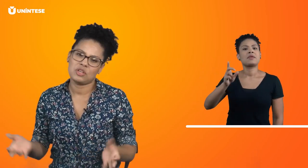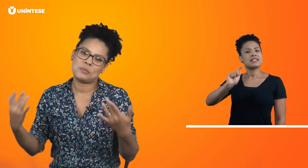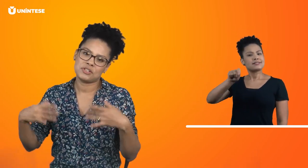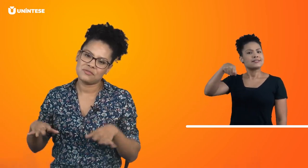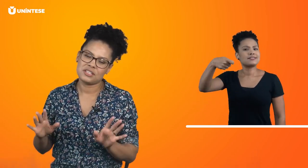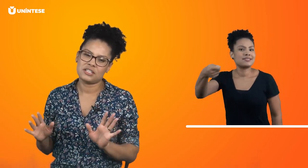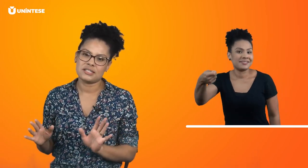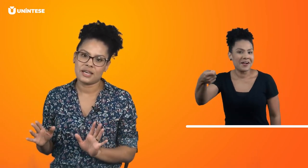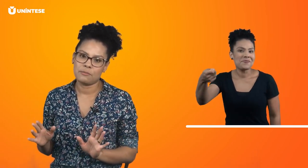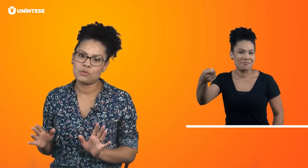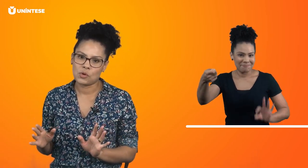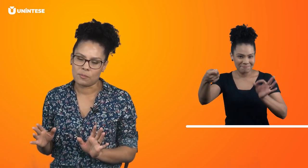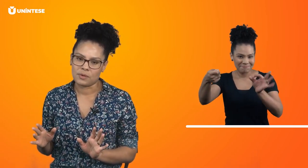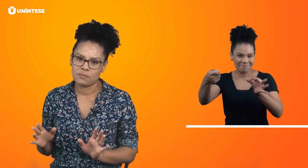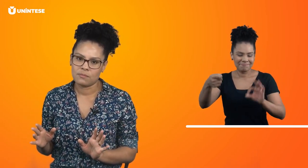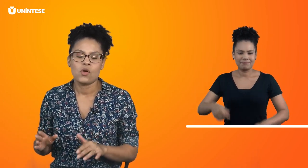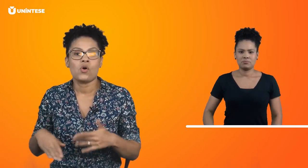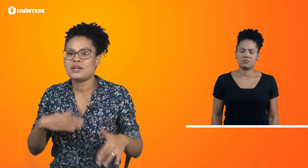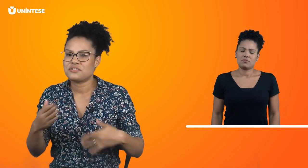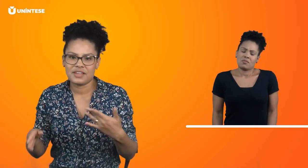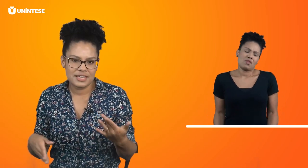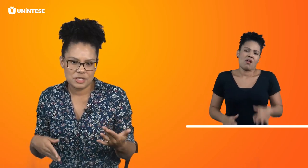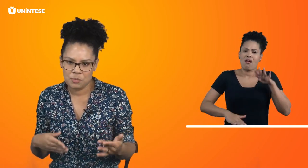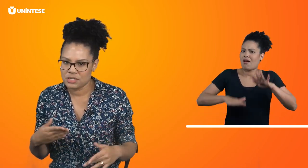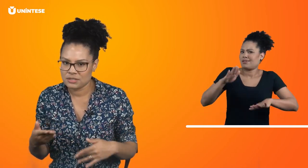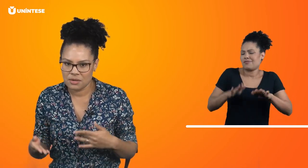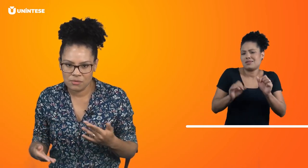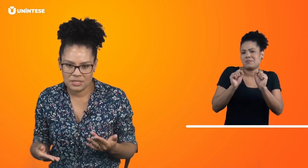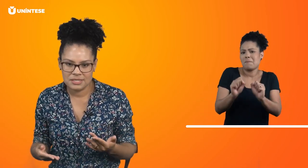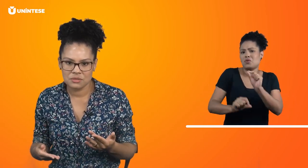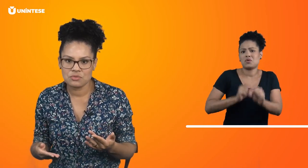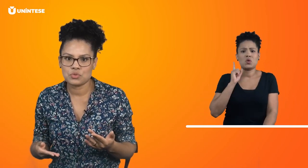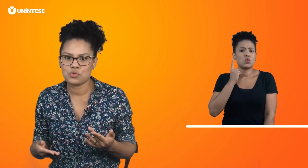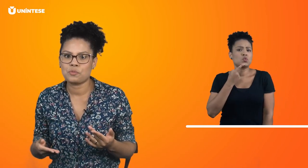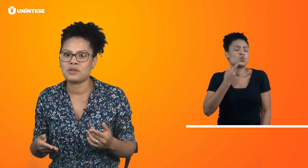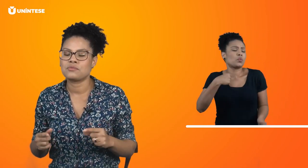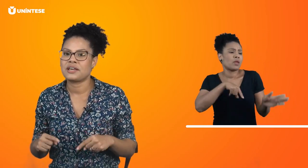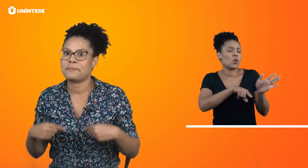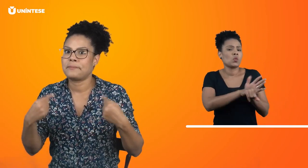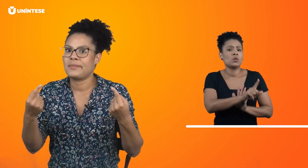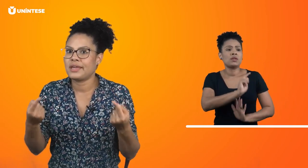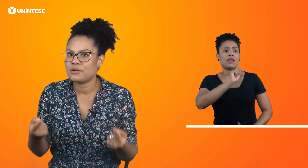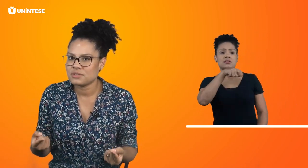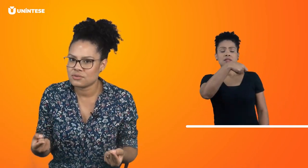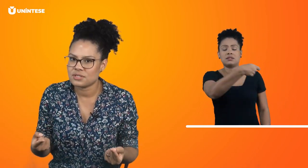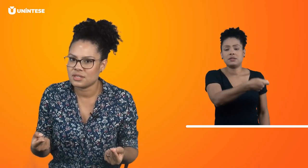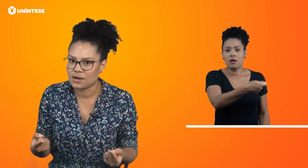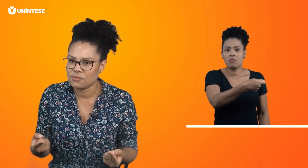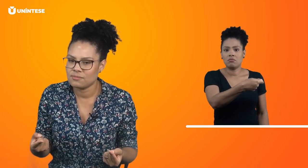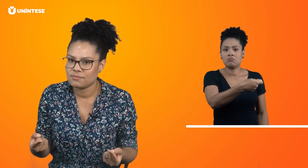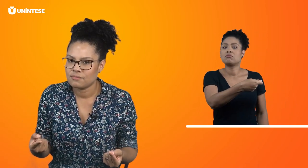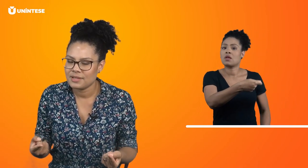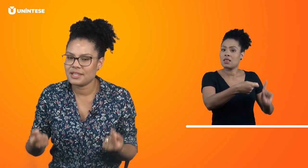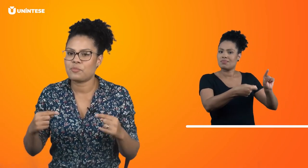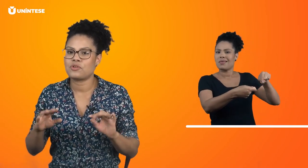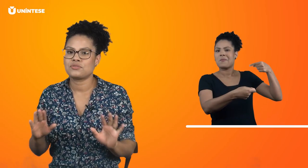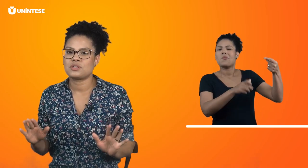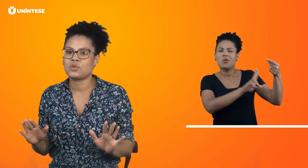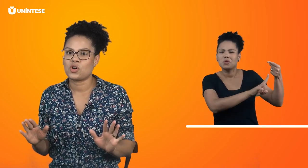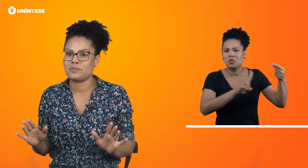depois que você já sabe o nome. Ou, às vezes, pode até acontecer do surdo perguntar primeiro o seu sinal e depois o seu nome.